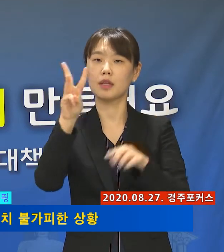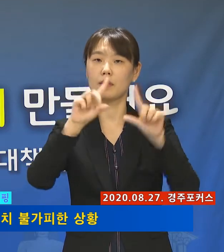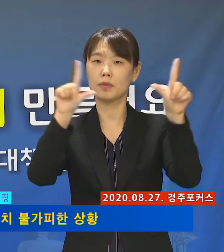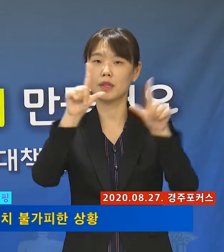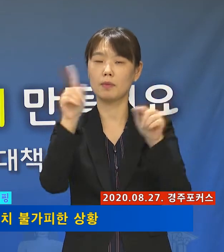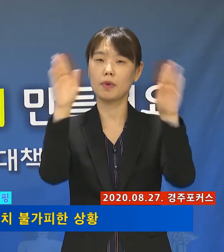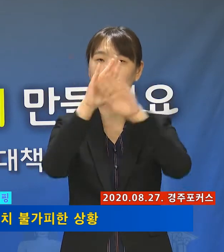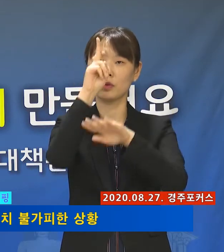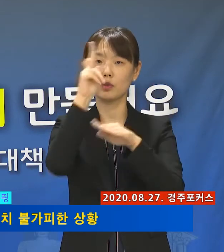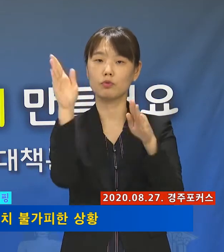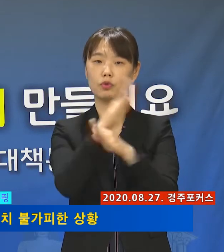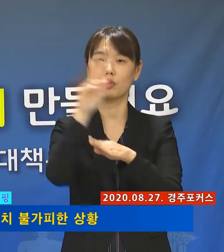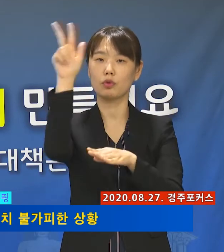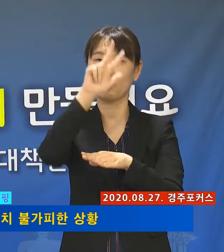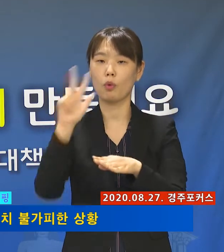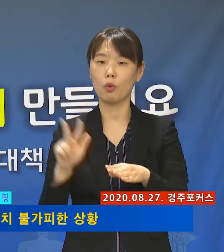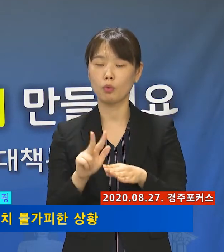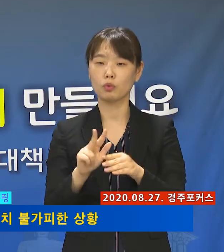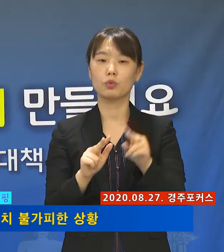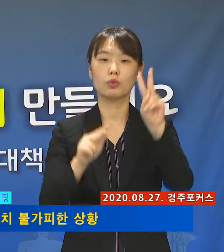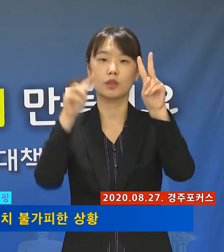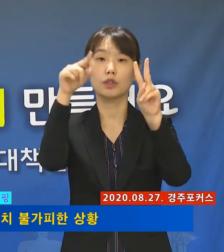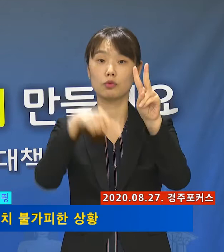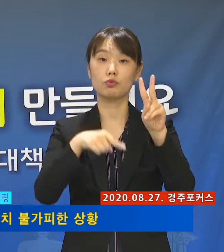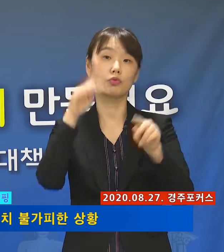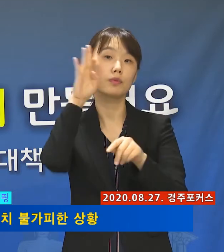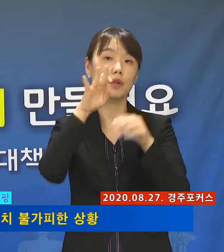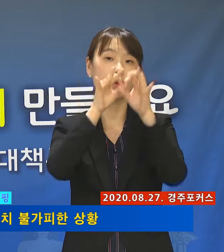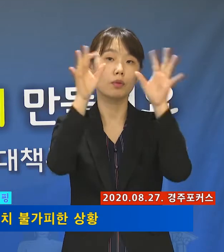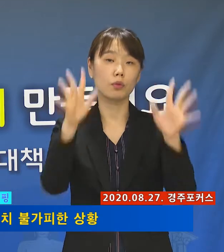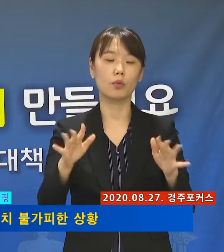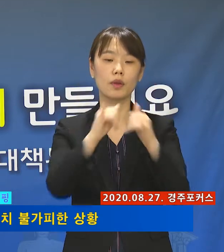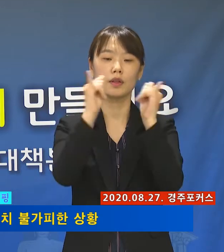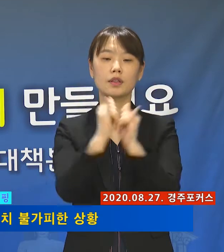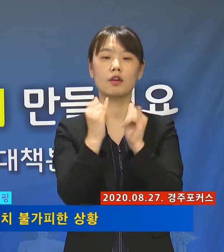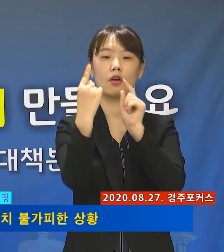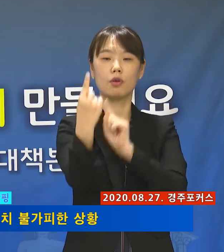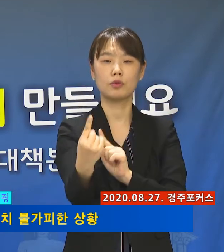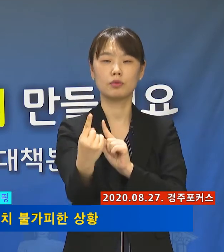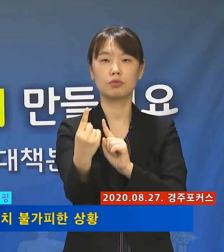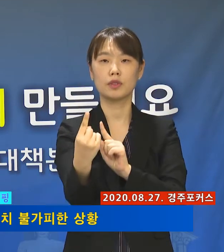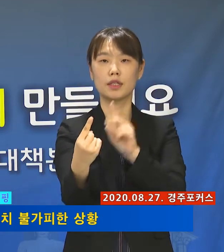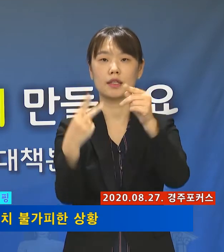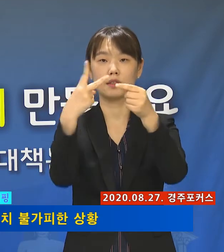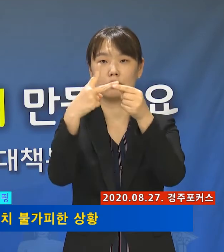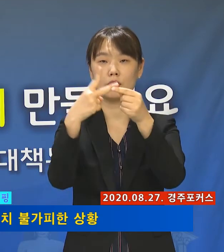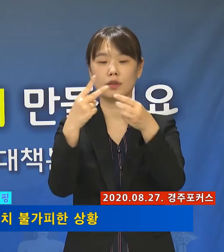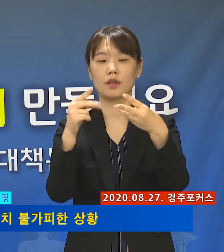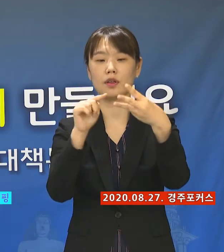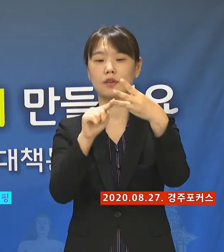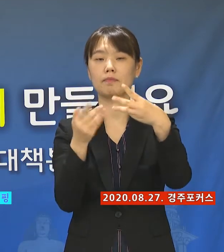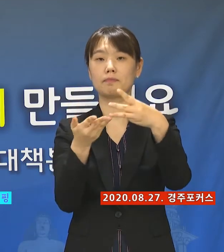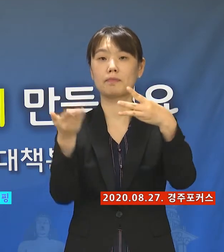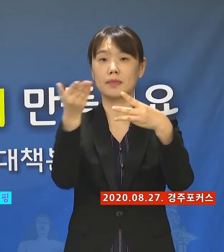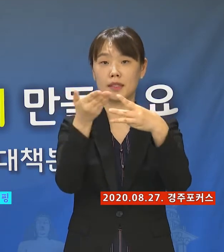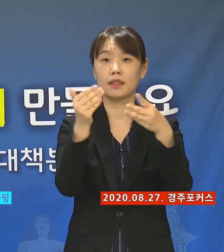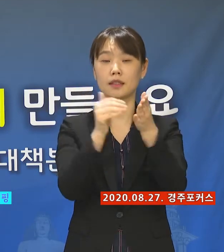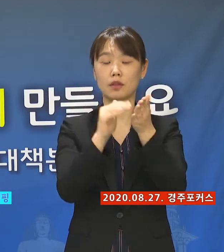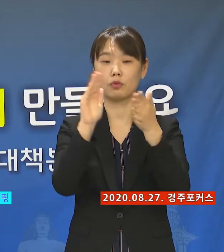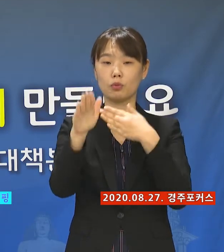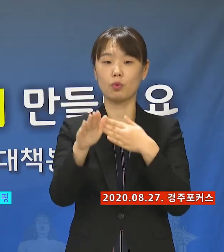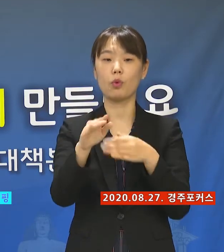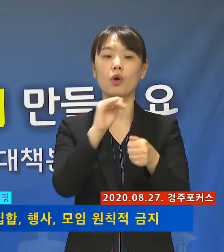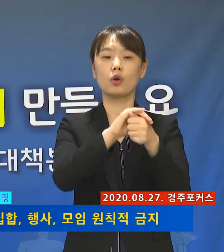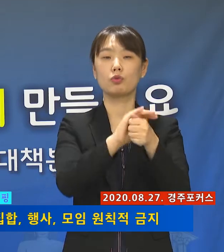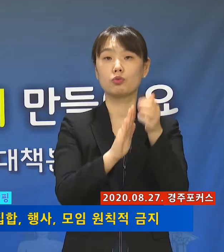전국을 대상으로 2주간 사회적 거리두기가 2단계로 격상이 되었습니다. 이와 관련해서